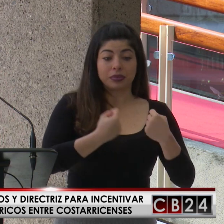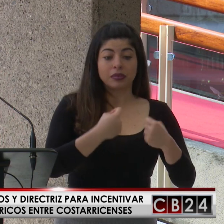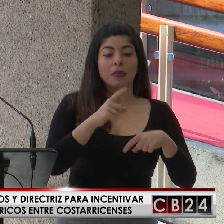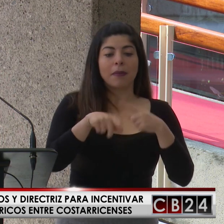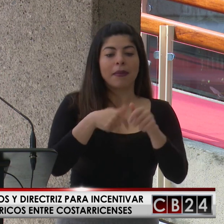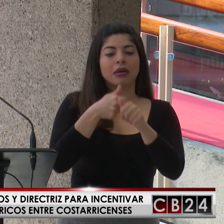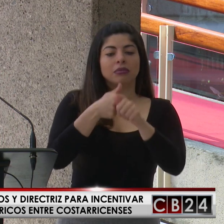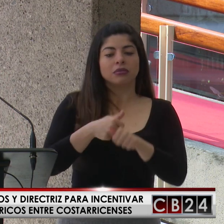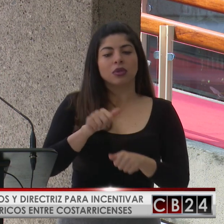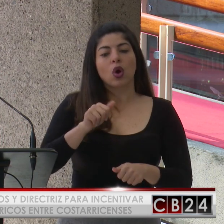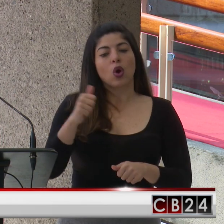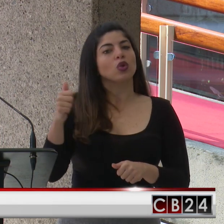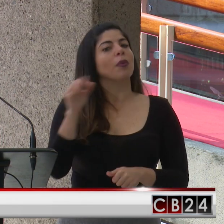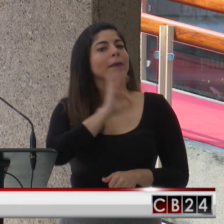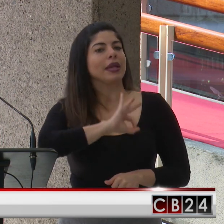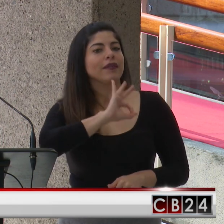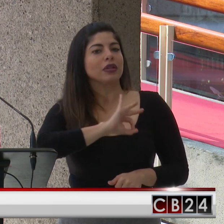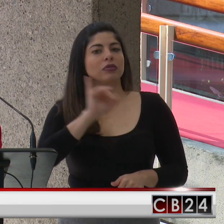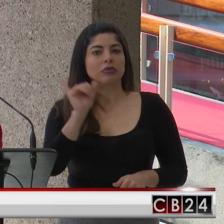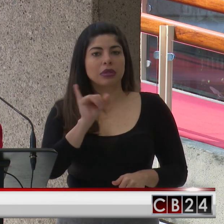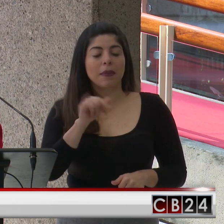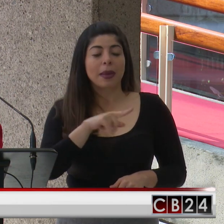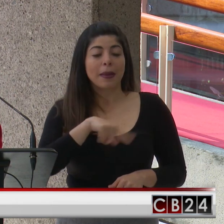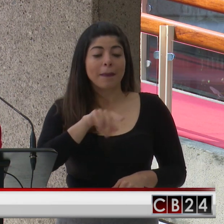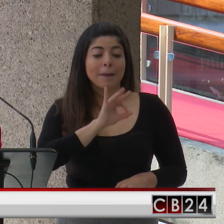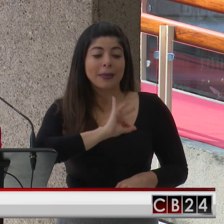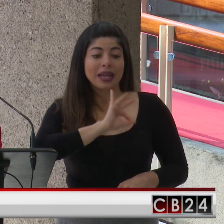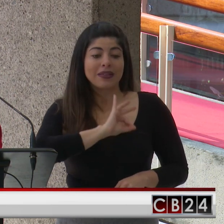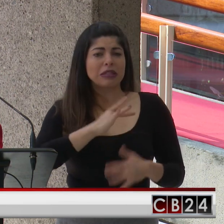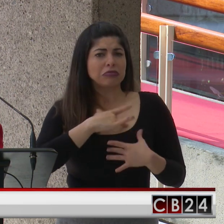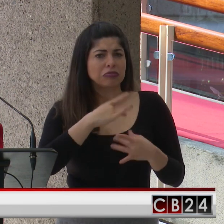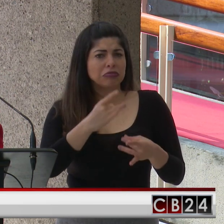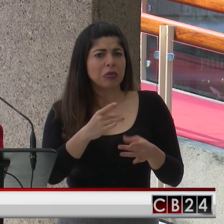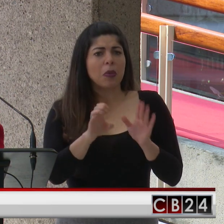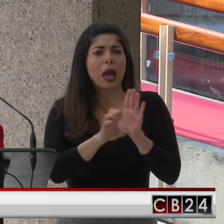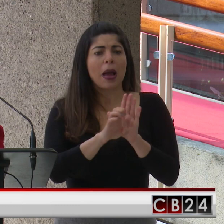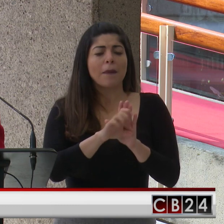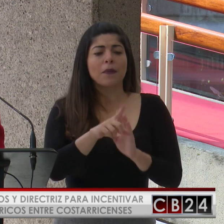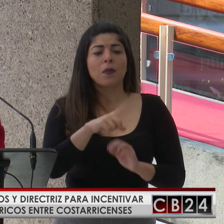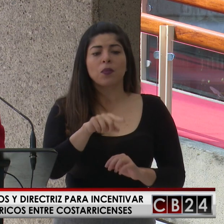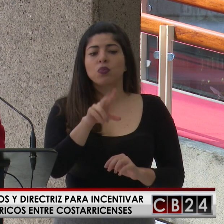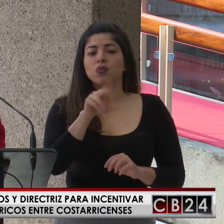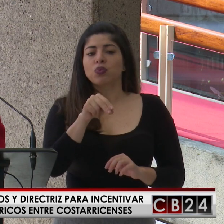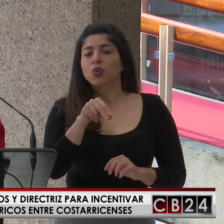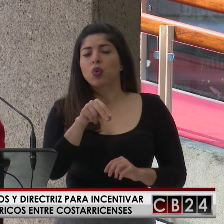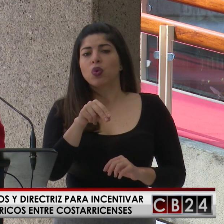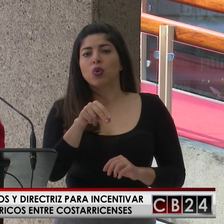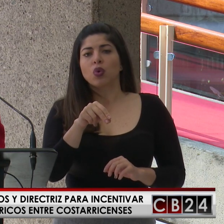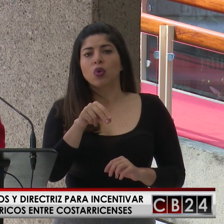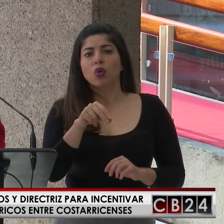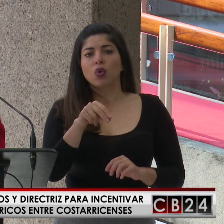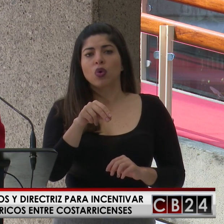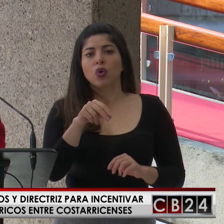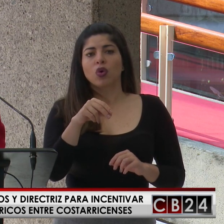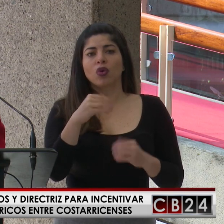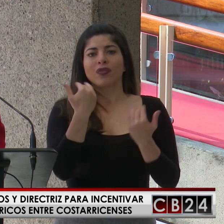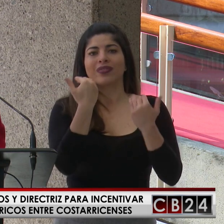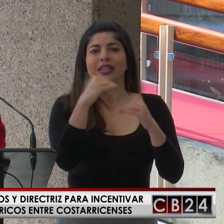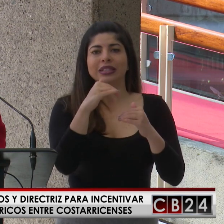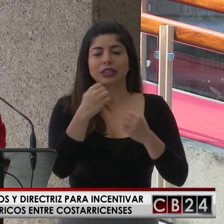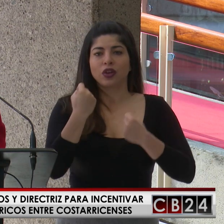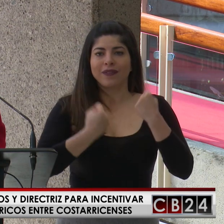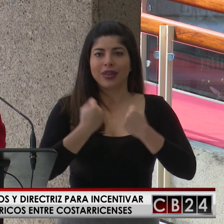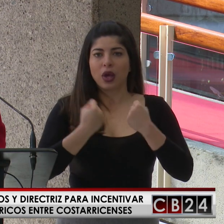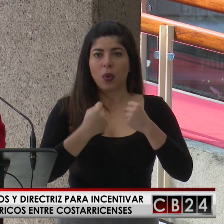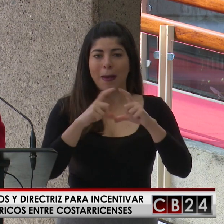sujetos a algunos otros beneficios, son beneficios interesantes como que no serán sujetos a la restricción vehicular,